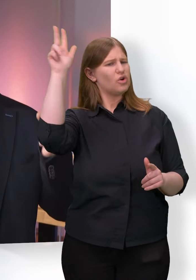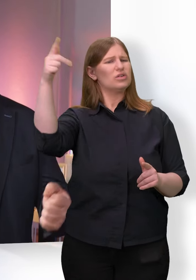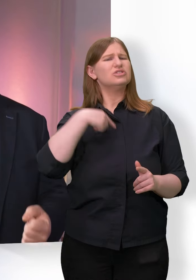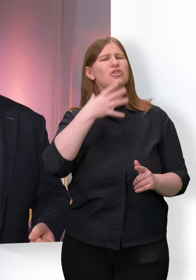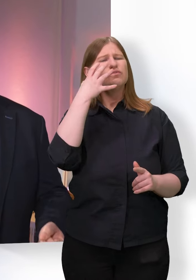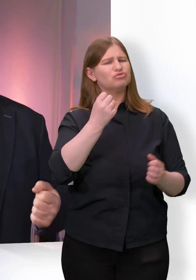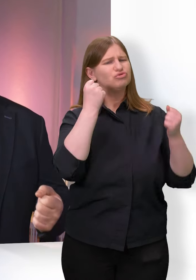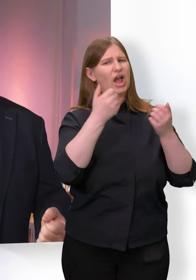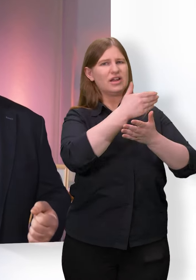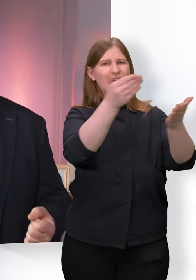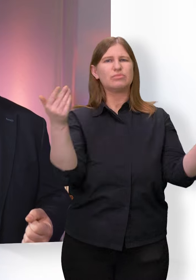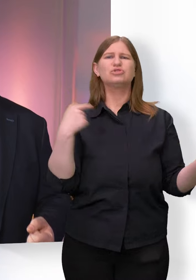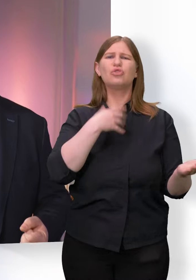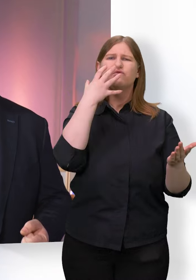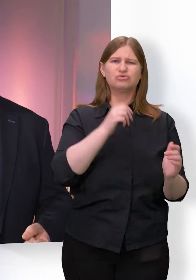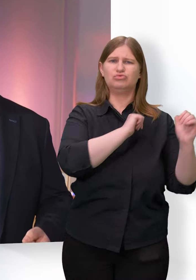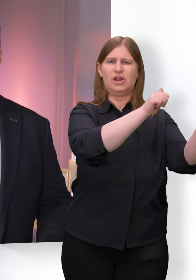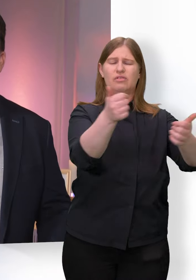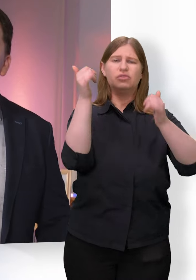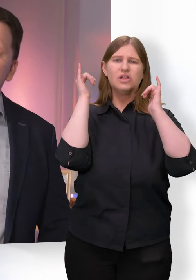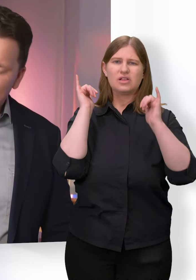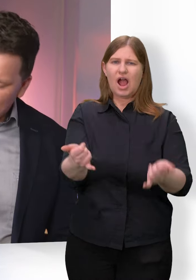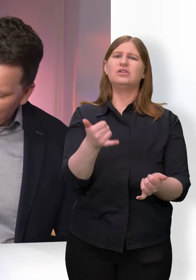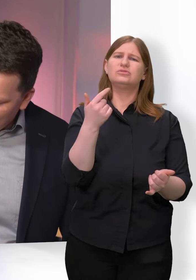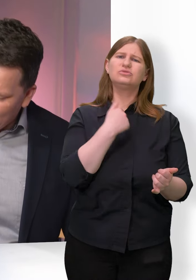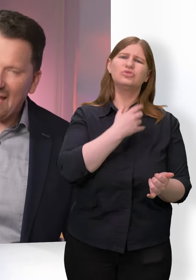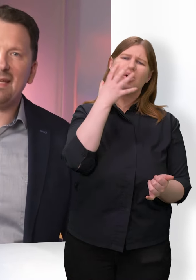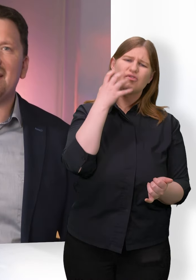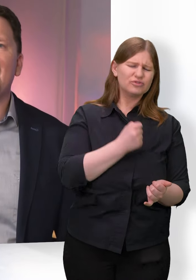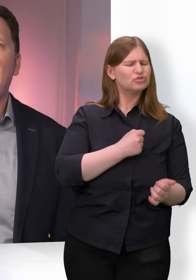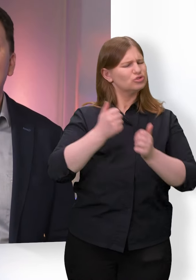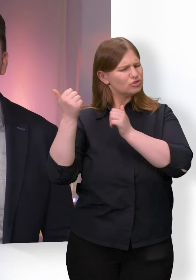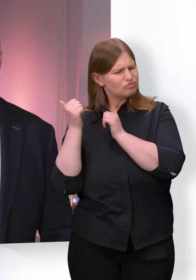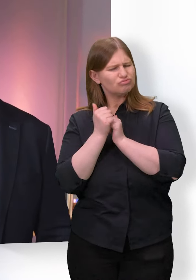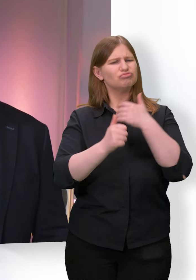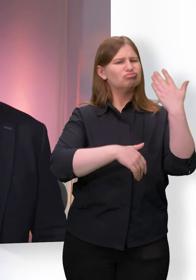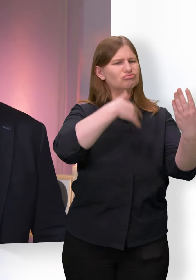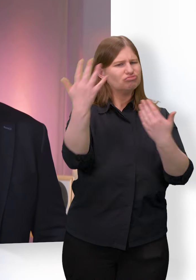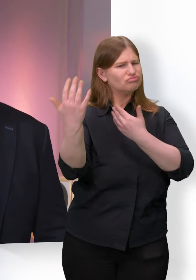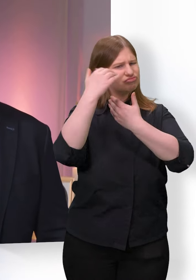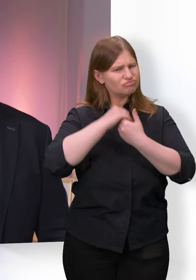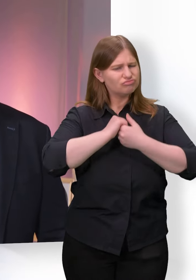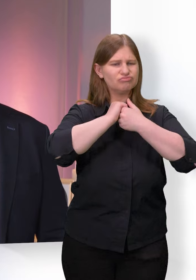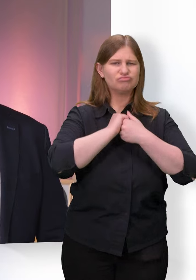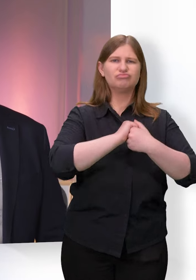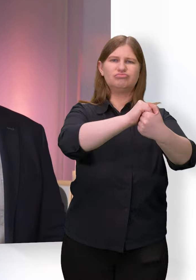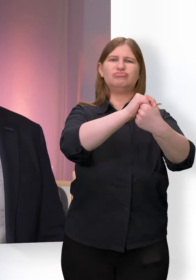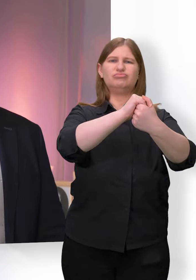stärken. Ich will dir auch helfen. Und ich möchte dich an meiner rechten Hand halten und für dein Recht